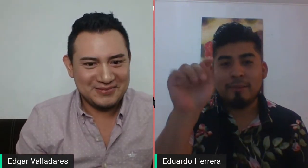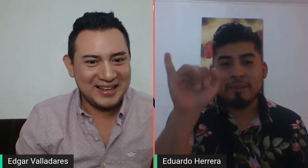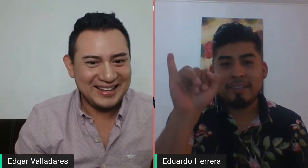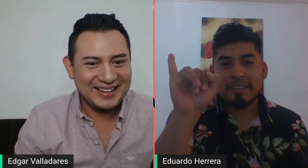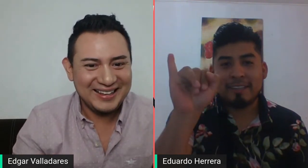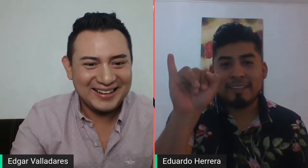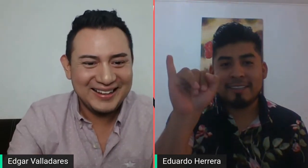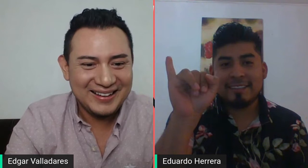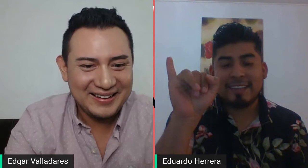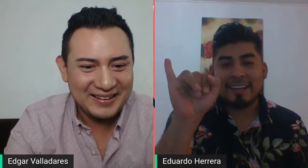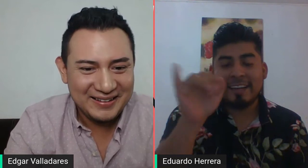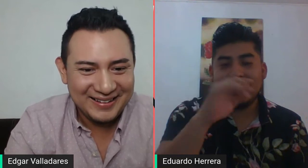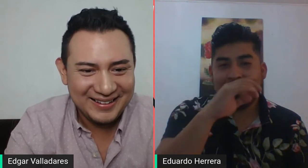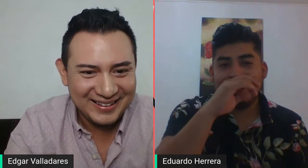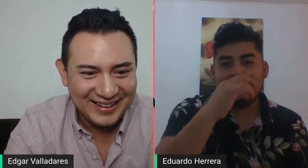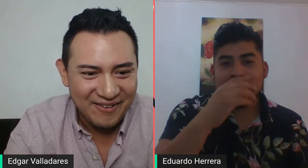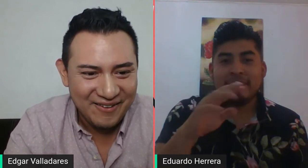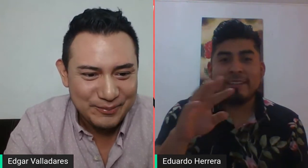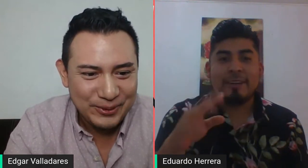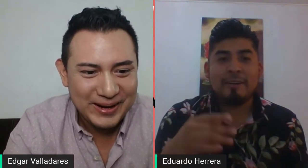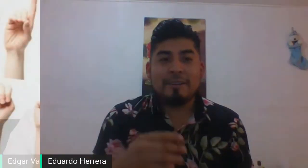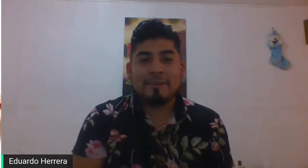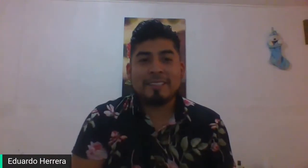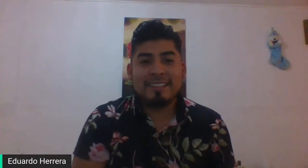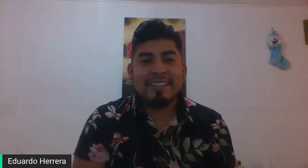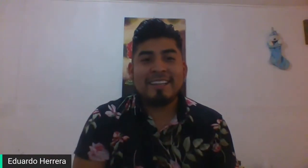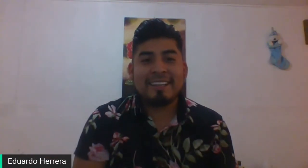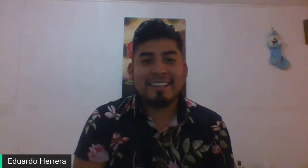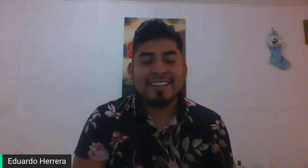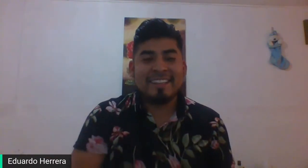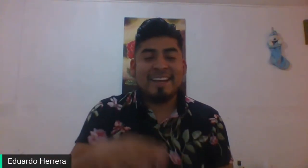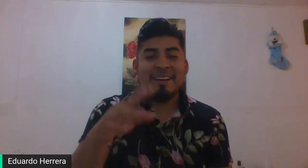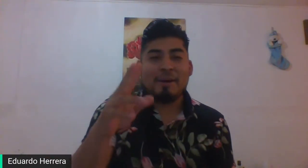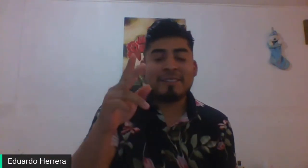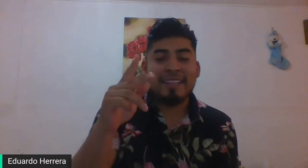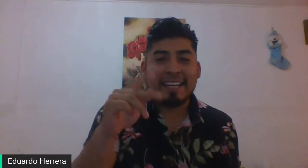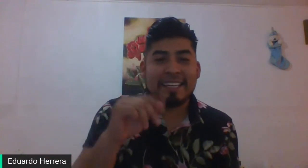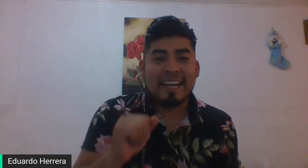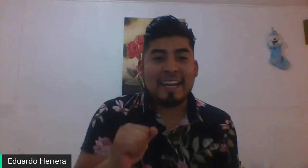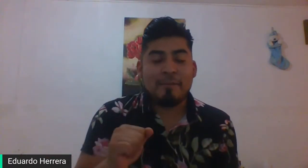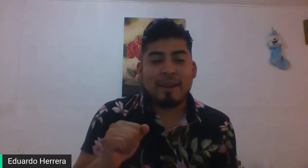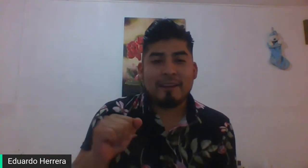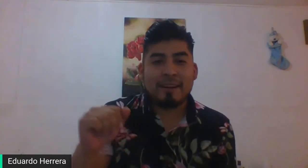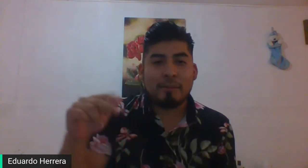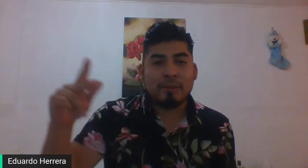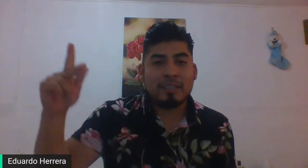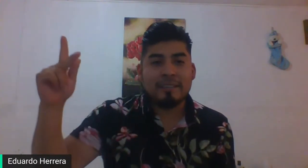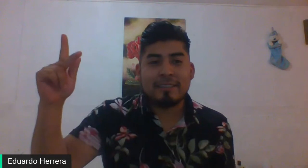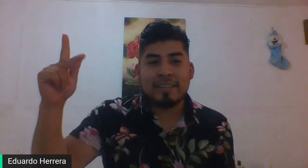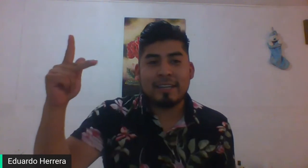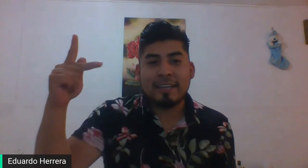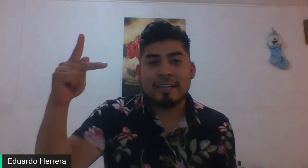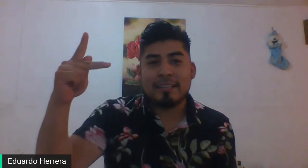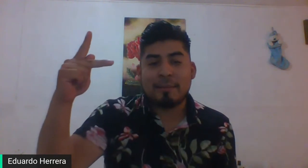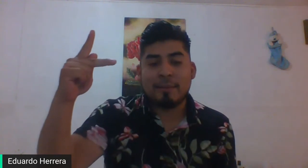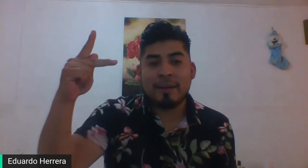Poti. ¿Sale? A ver, te pone grande. Vamos a deletrear la palabra poti. ¿Sale? Que es la P.